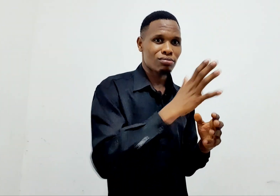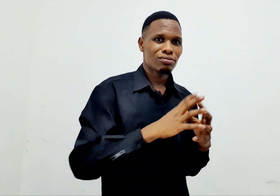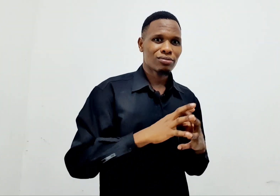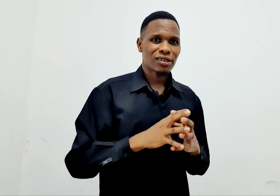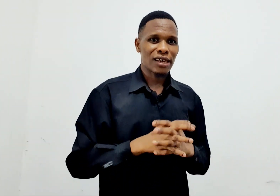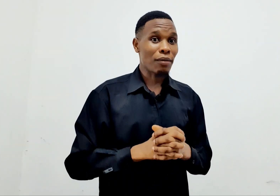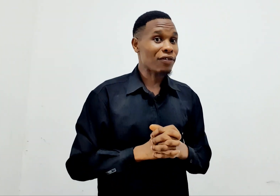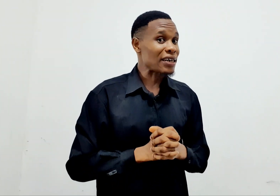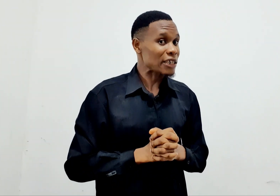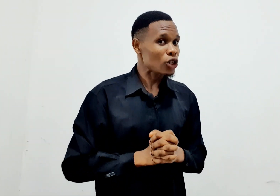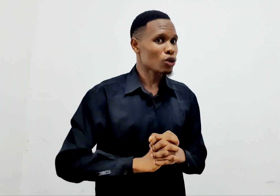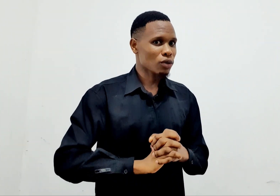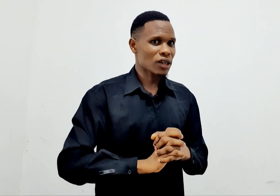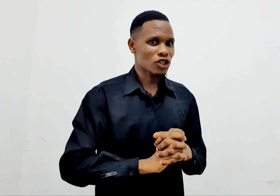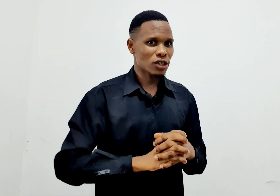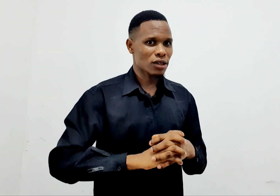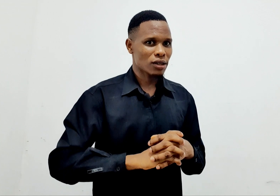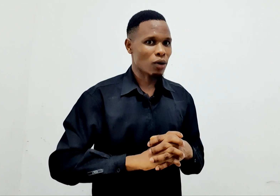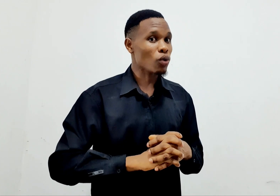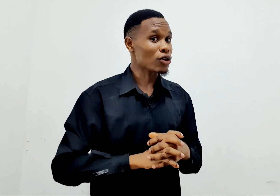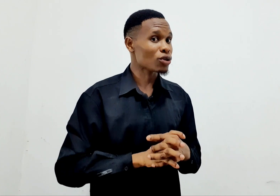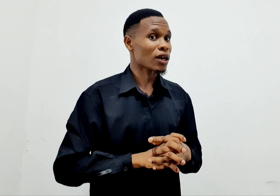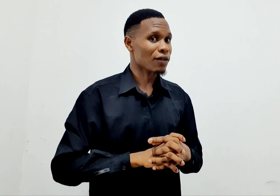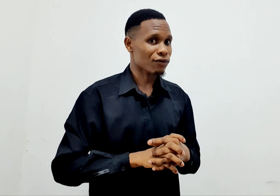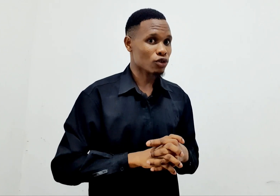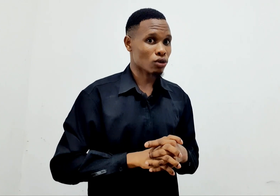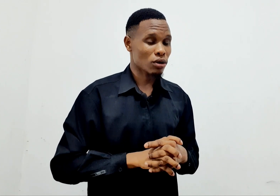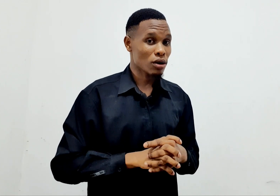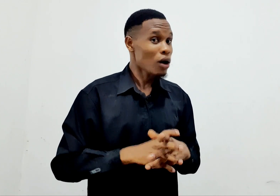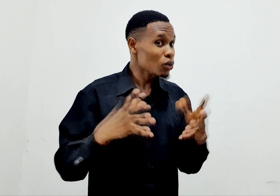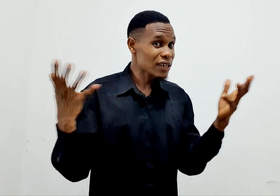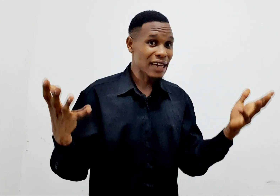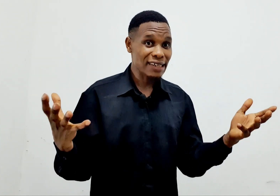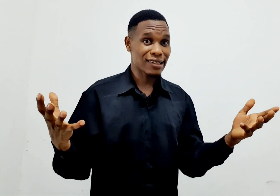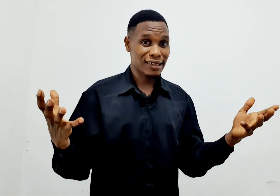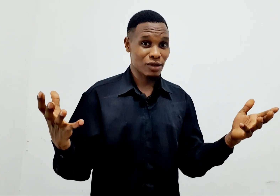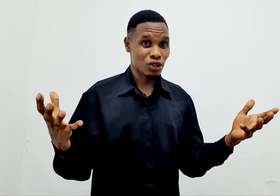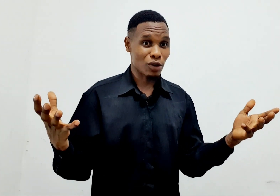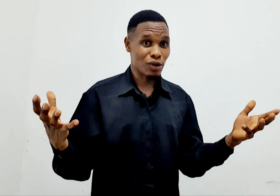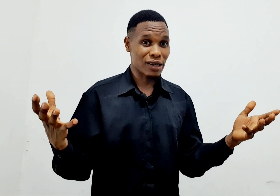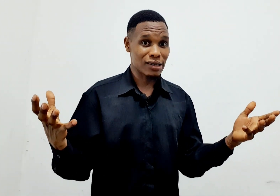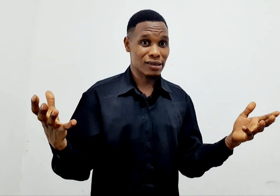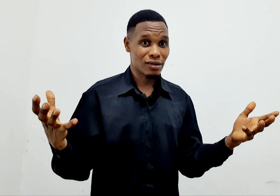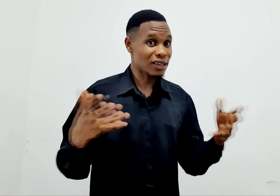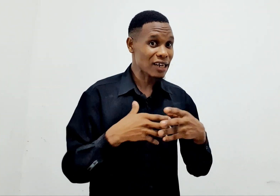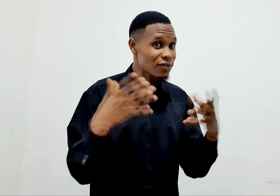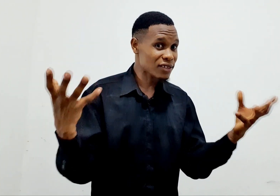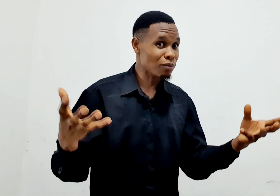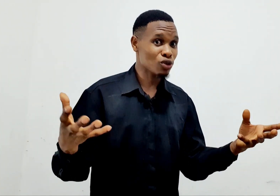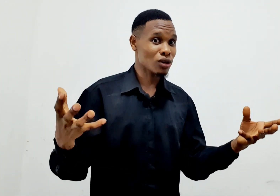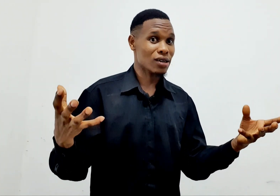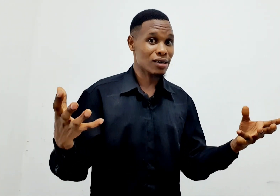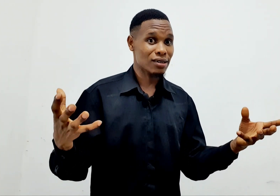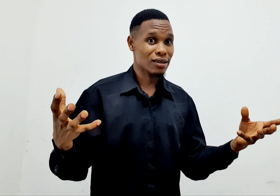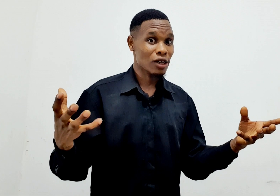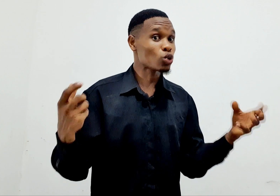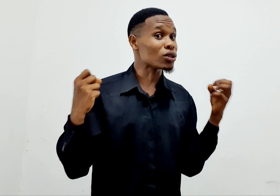ya mafanikio na utajiri. Na kuanyota na mvuto. Unaitaji nini ushauliwa nini? Unaitaji vitabu juu ya nini? Tu